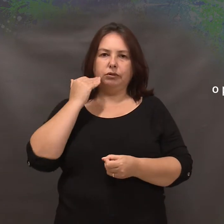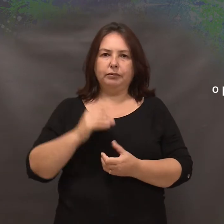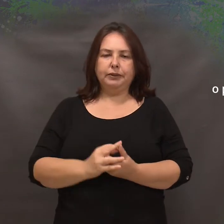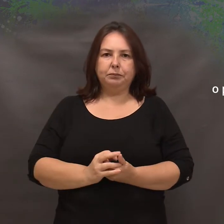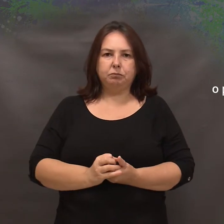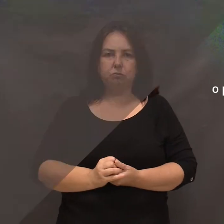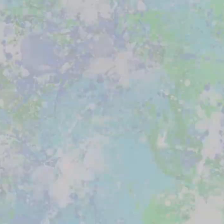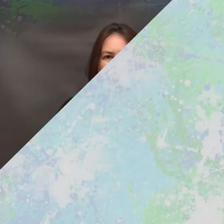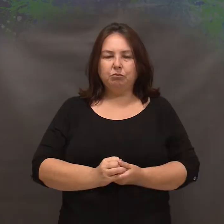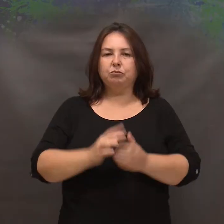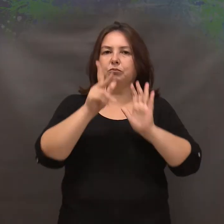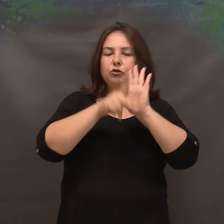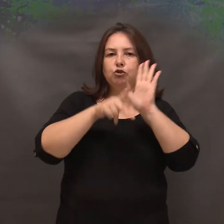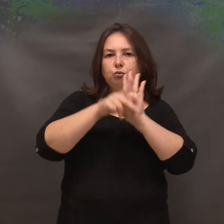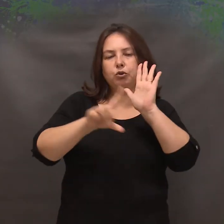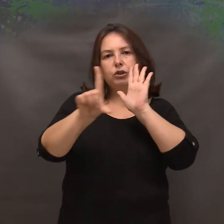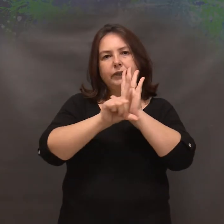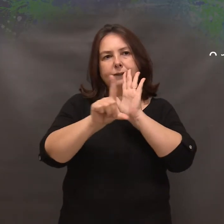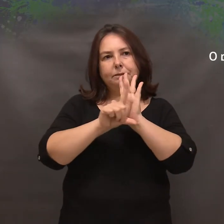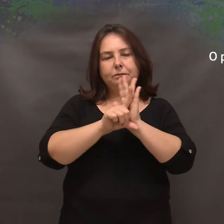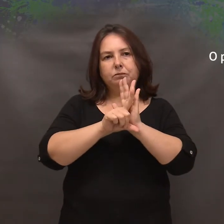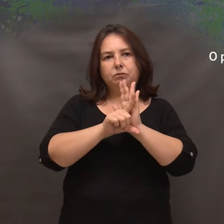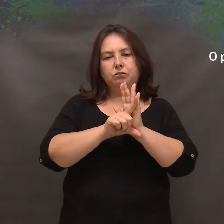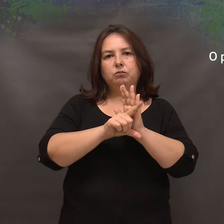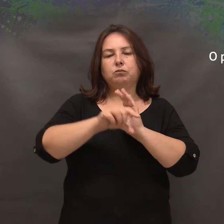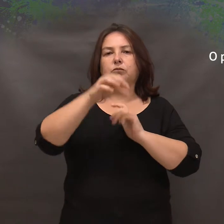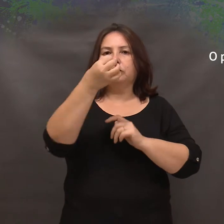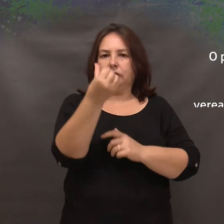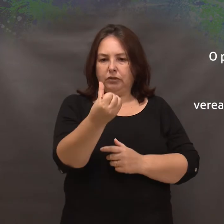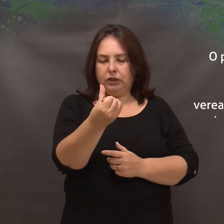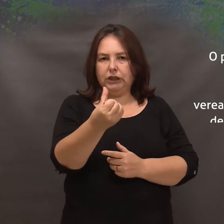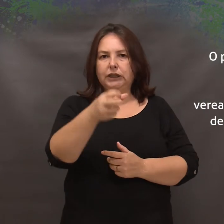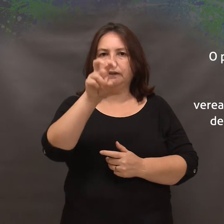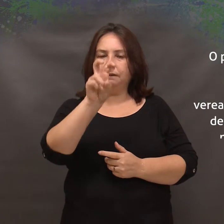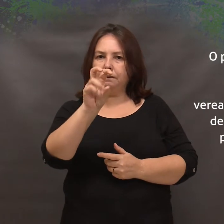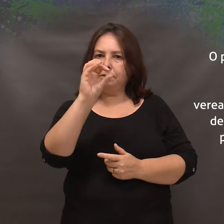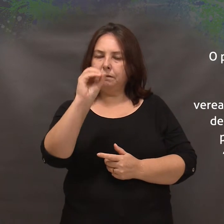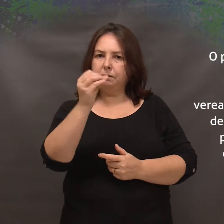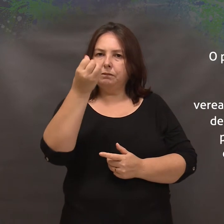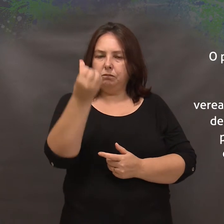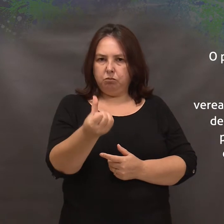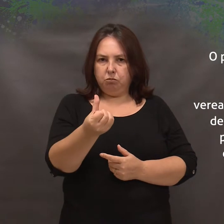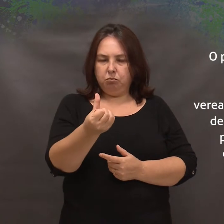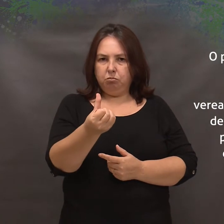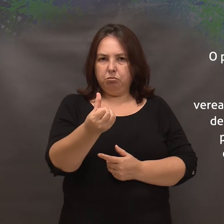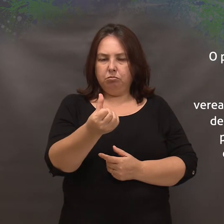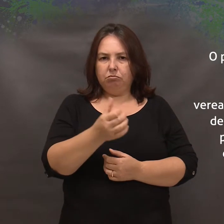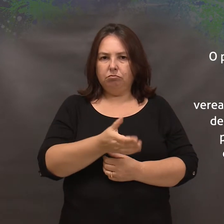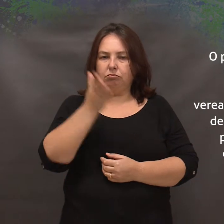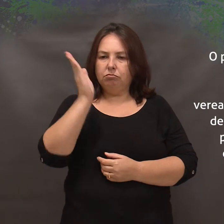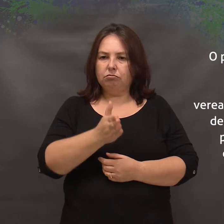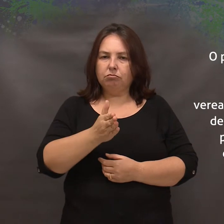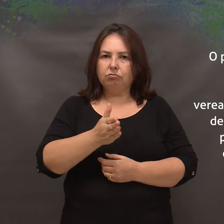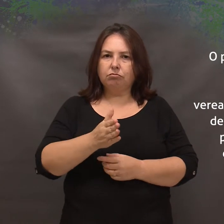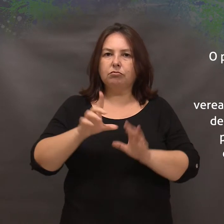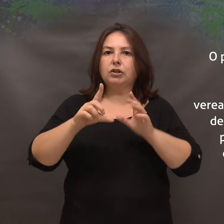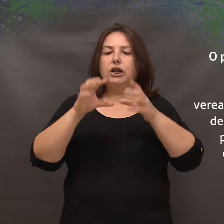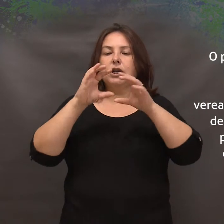O Projeto de Lei 6506 do Legislativo foi